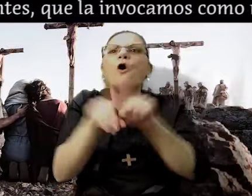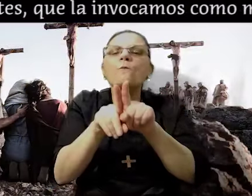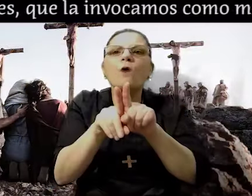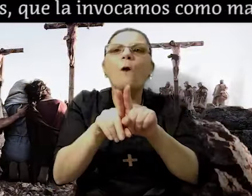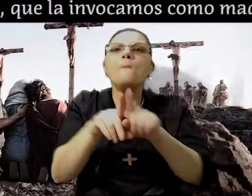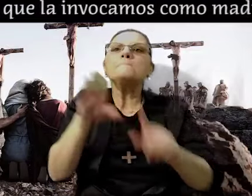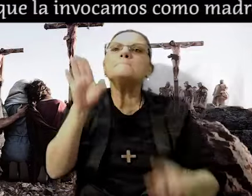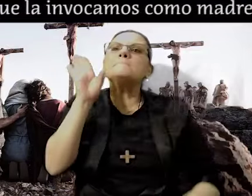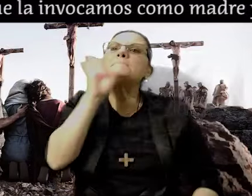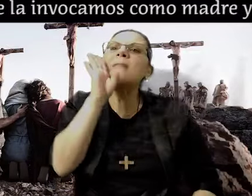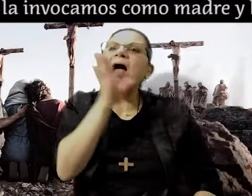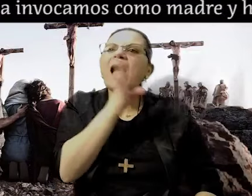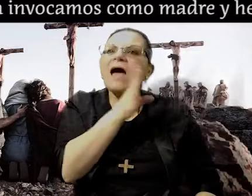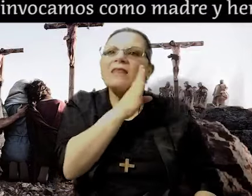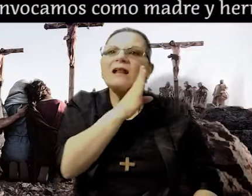y hermana en la fe.